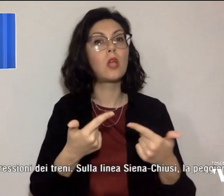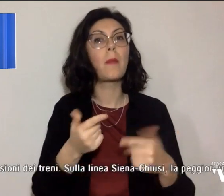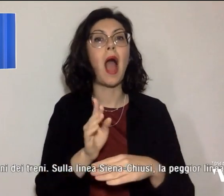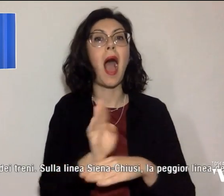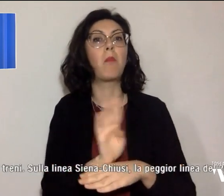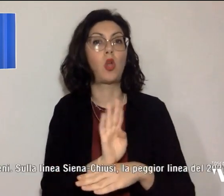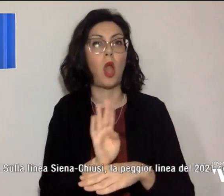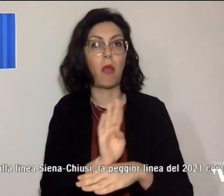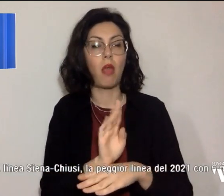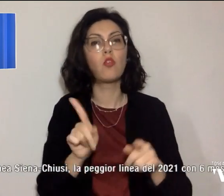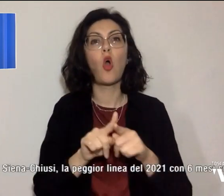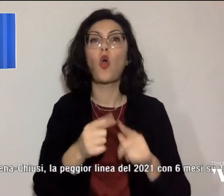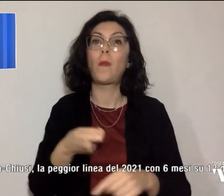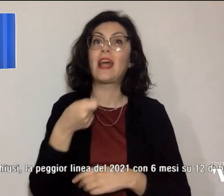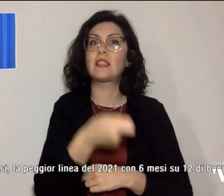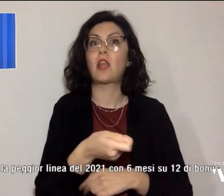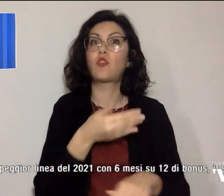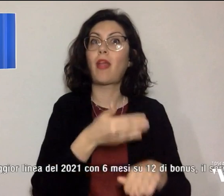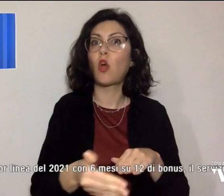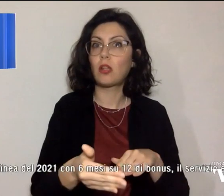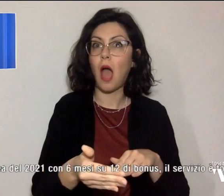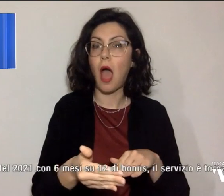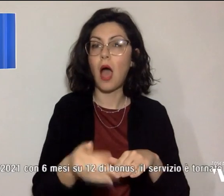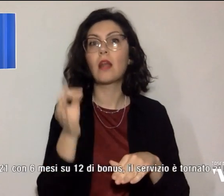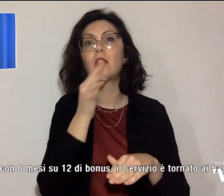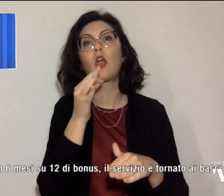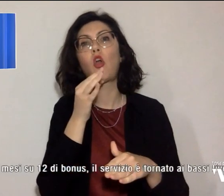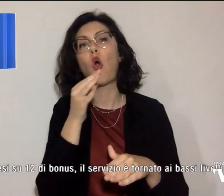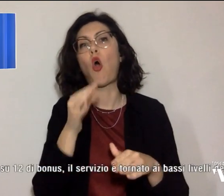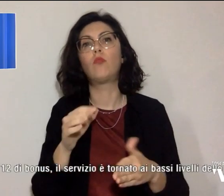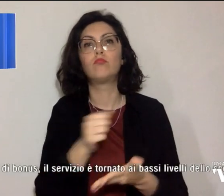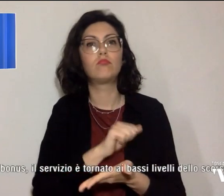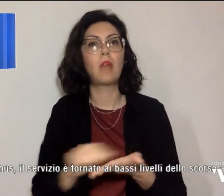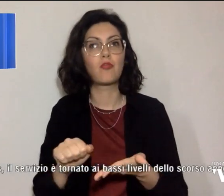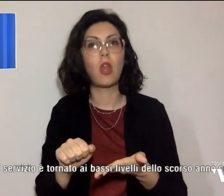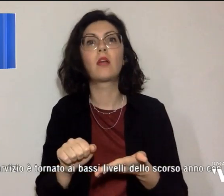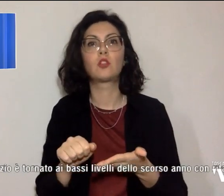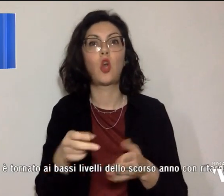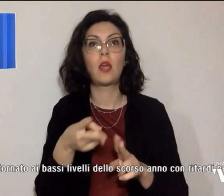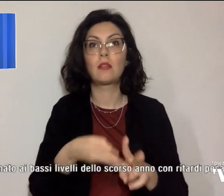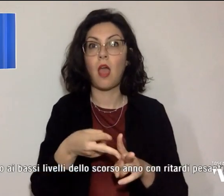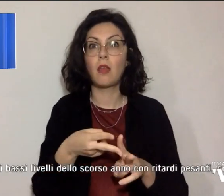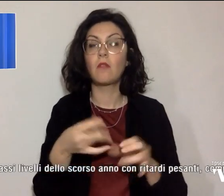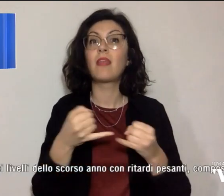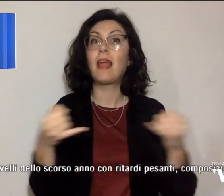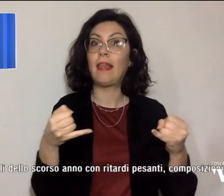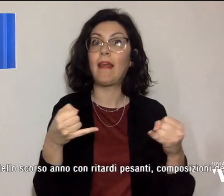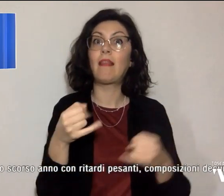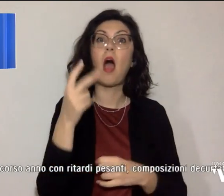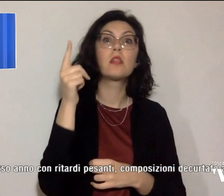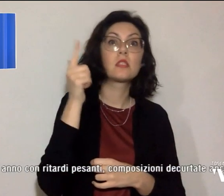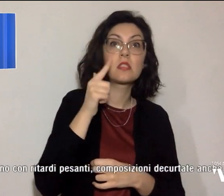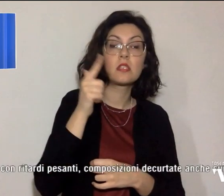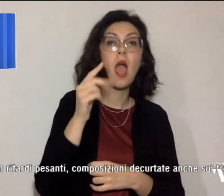risarcimento, ritardi e soppressione dei treni. Sulla linea Siena-Chiusi, la